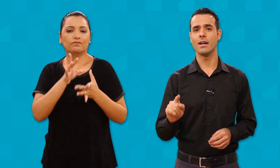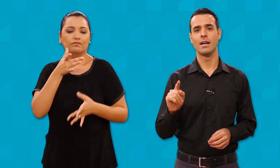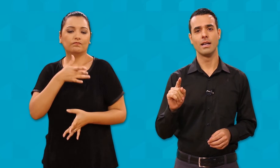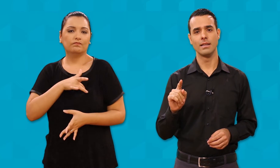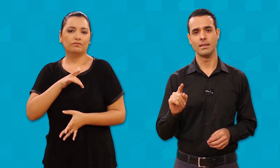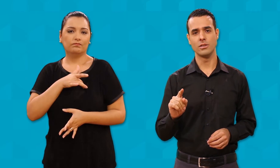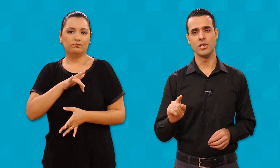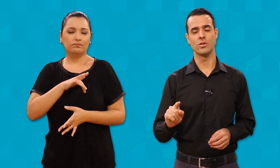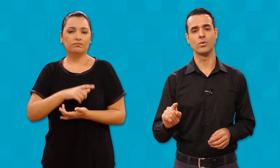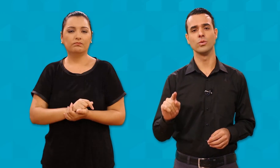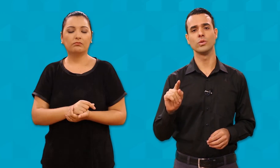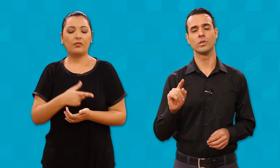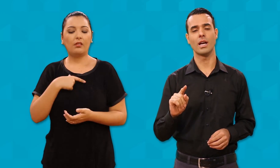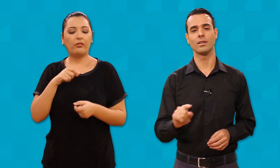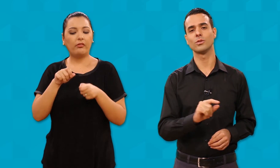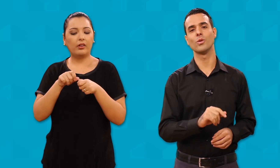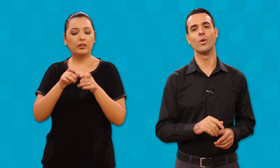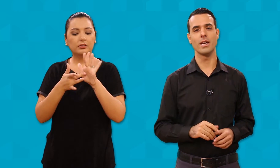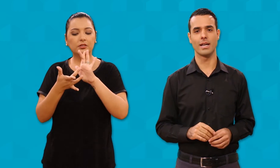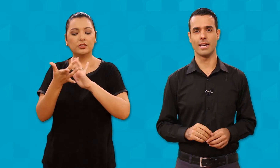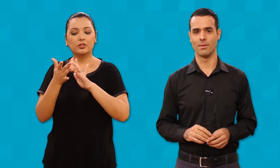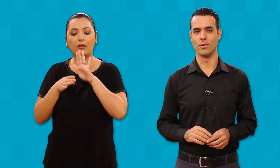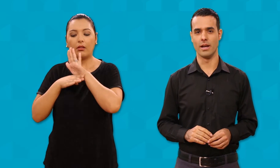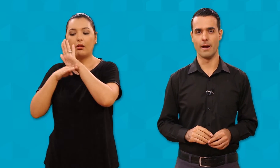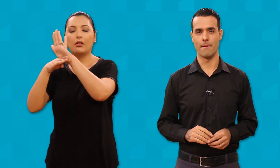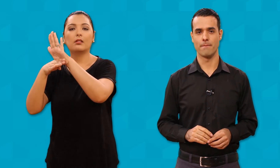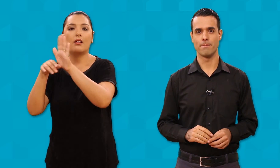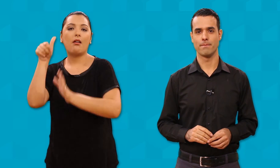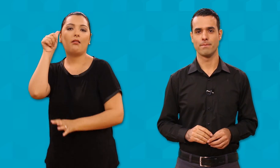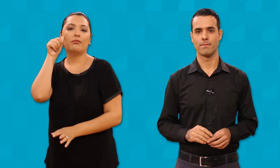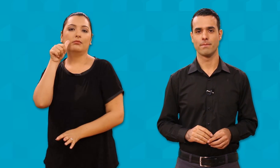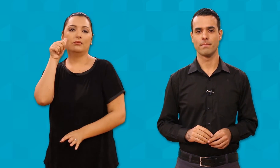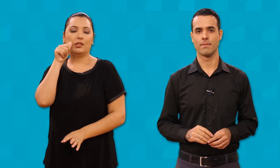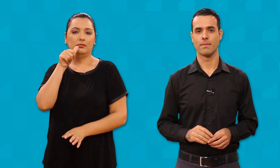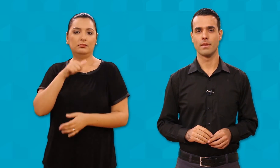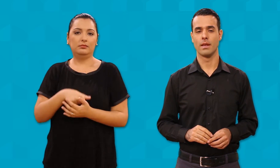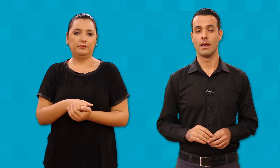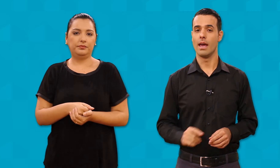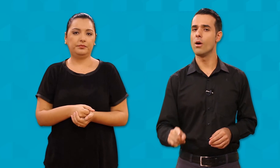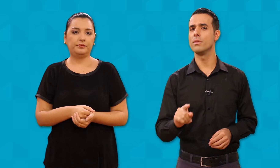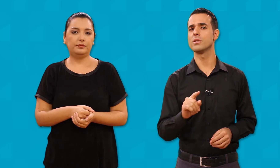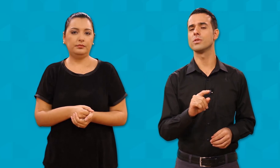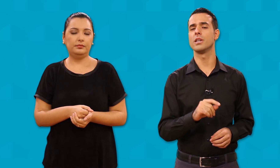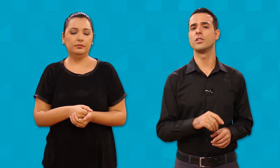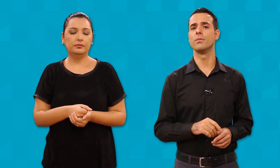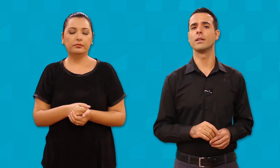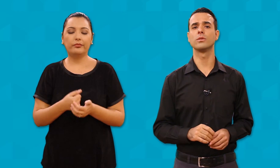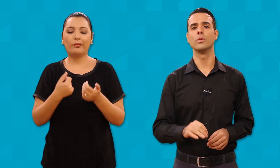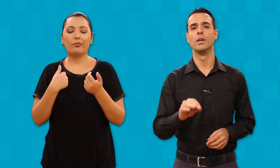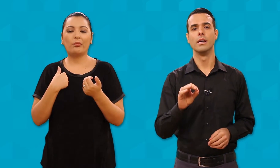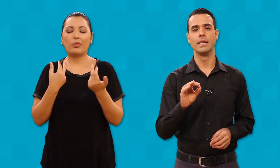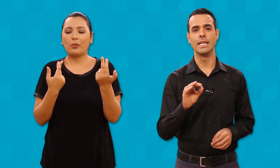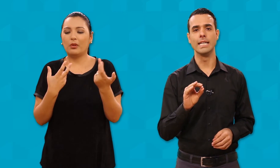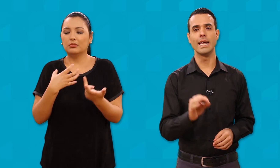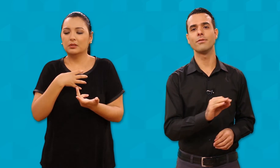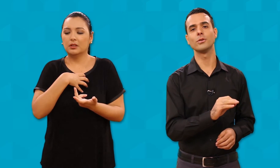Jesus a socorrer aquela mulher. É o mesmo sentimento que leva